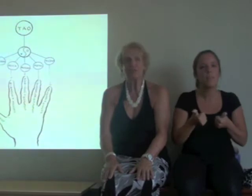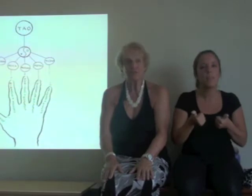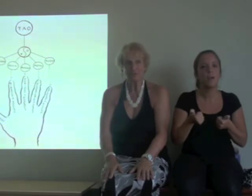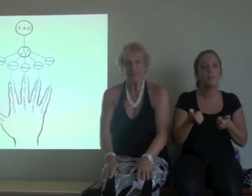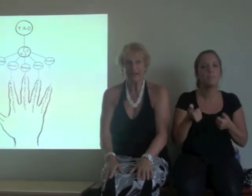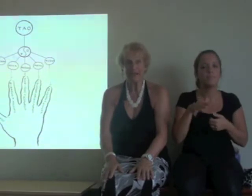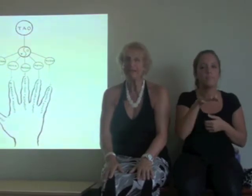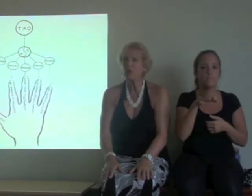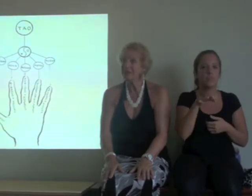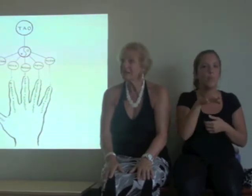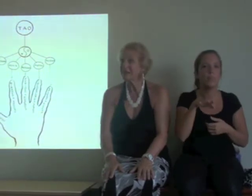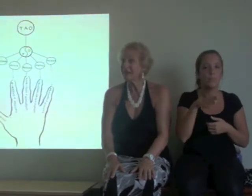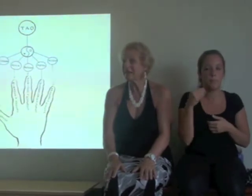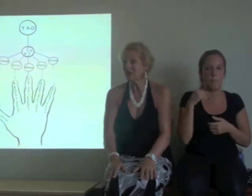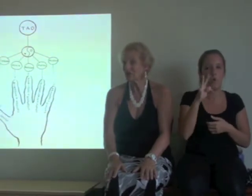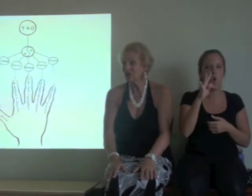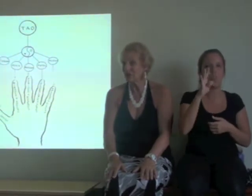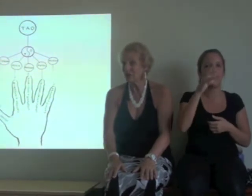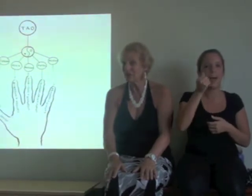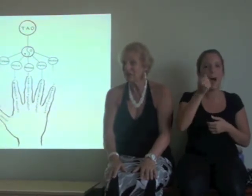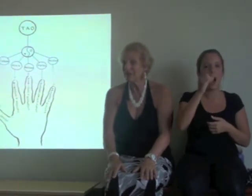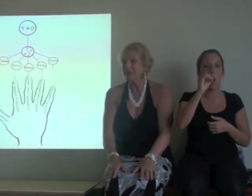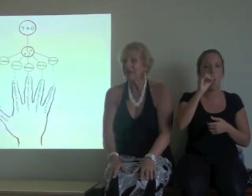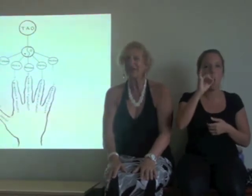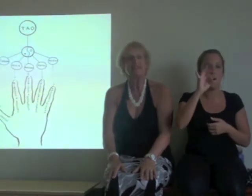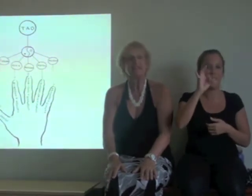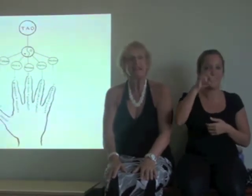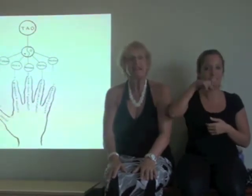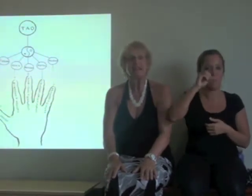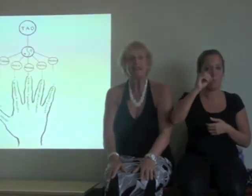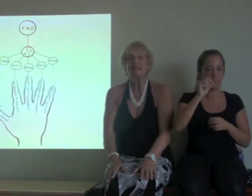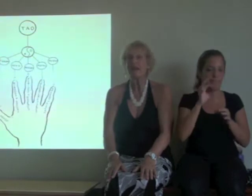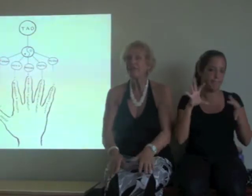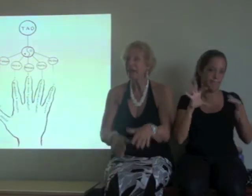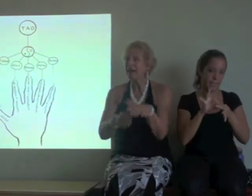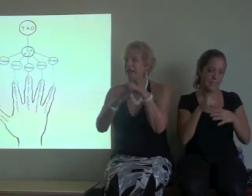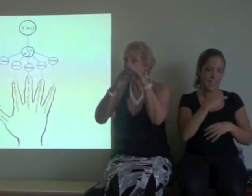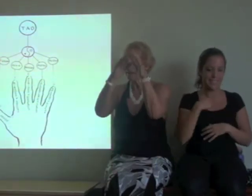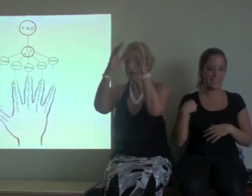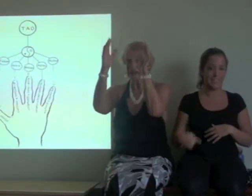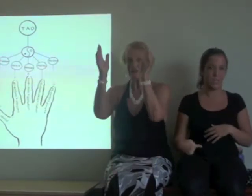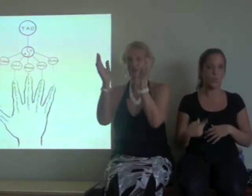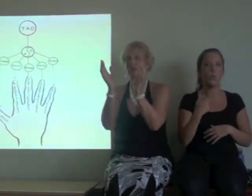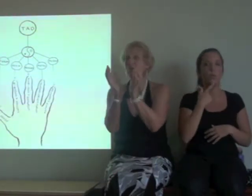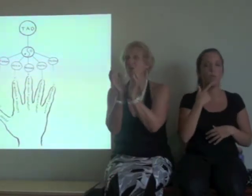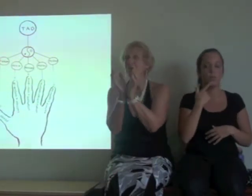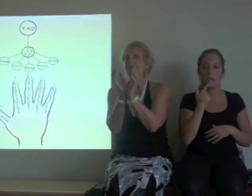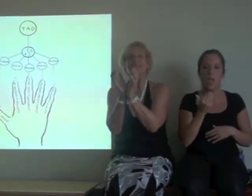filosofía taoística de los chinos. Que decían que había el gran todo, el